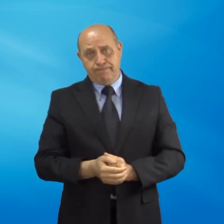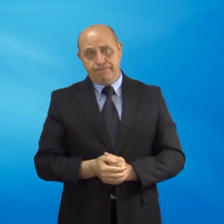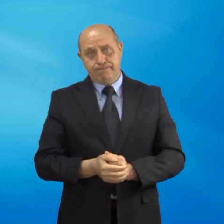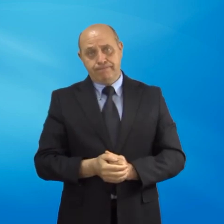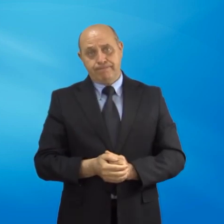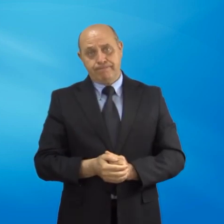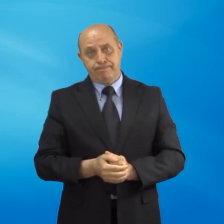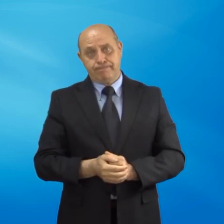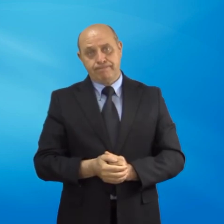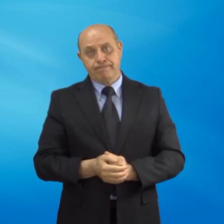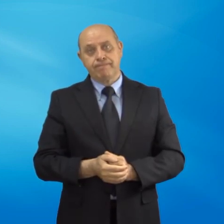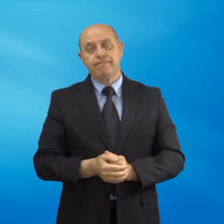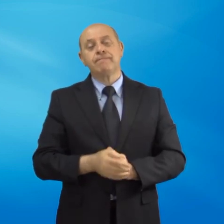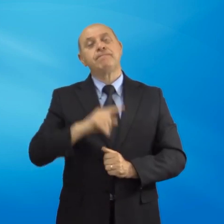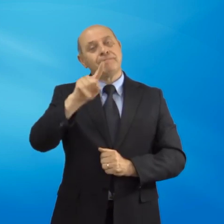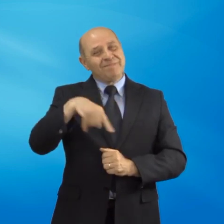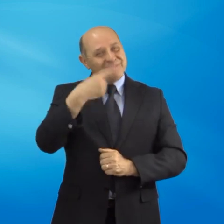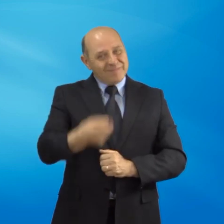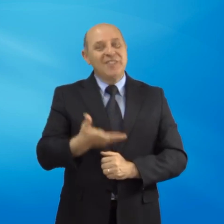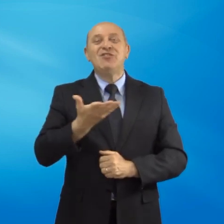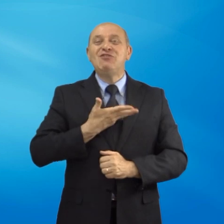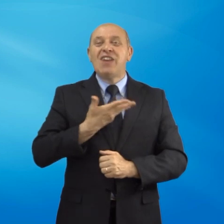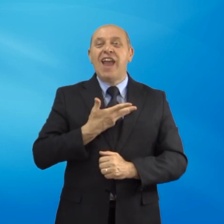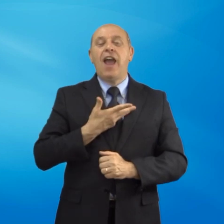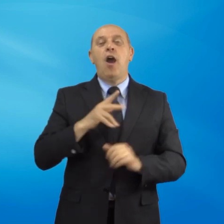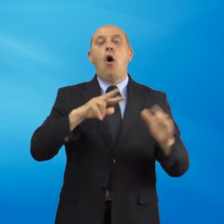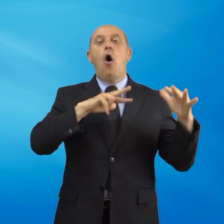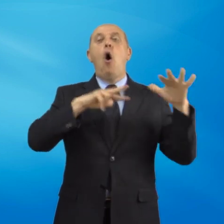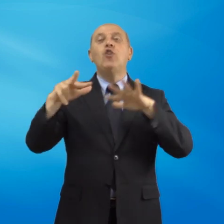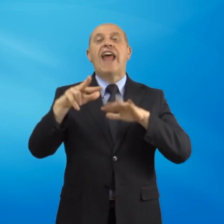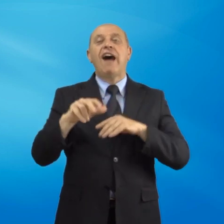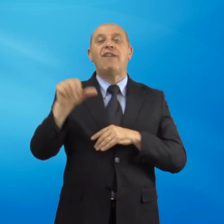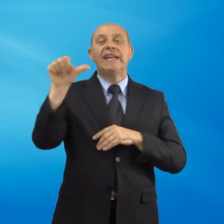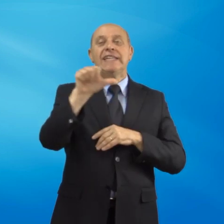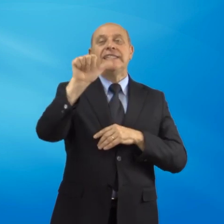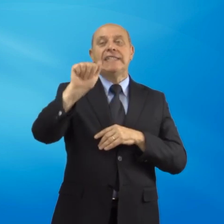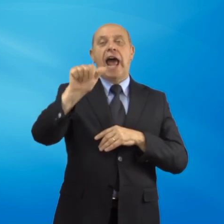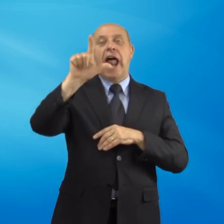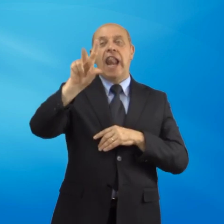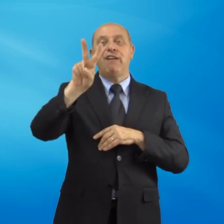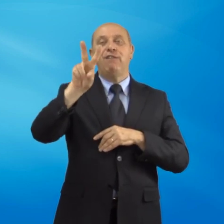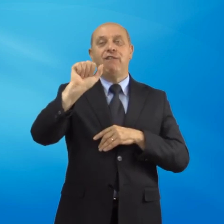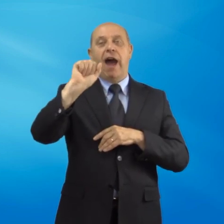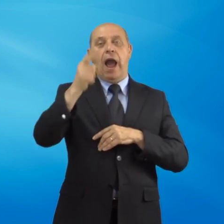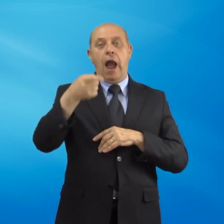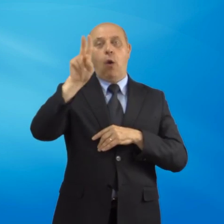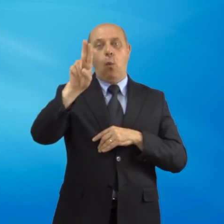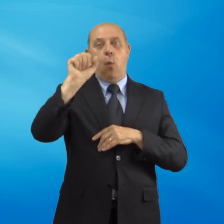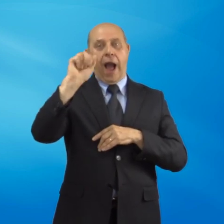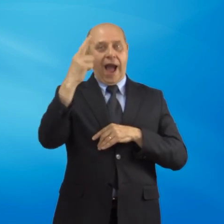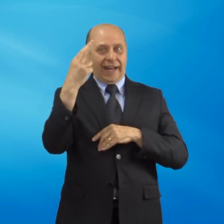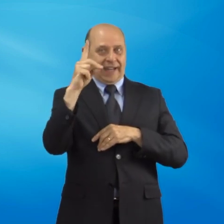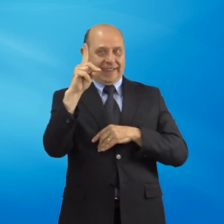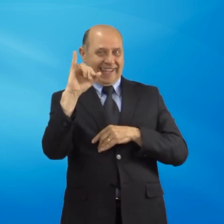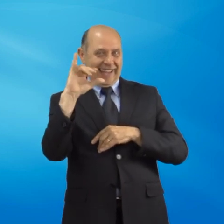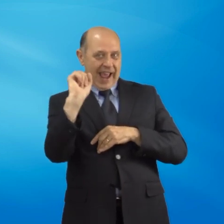Abbiamo poi l'ottava salvaguardia, ovvero il pensionamento a richiesta sempre a determinate